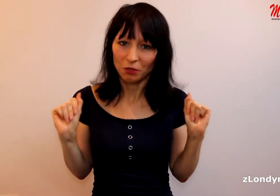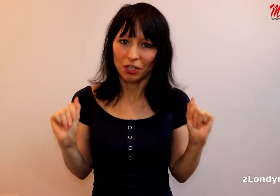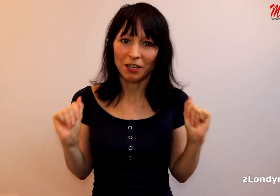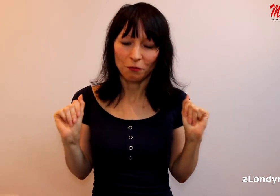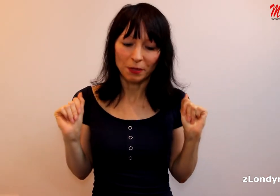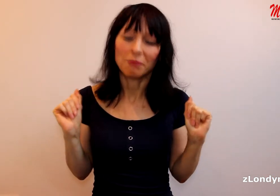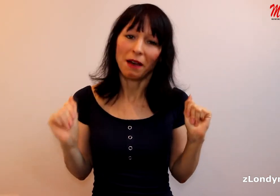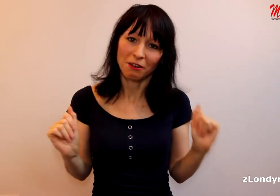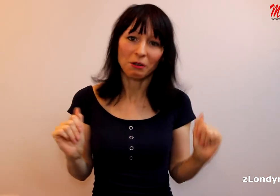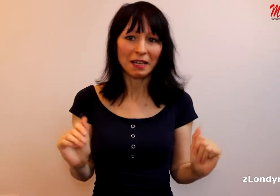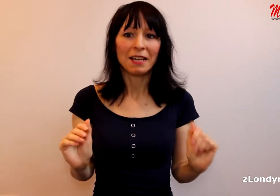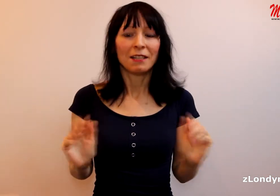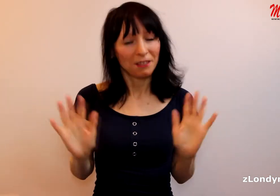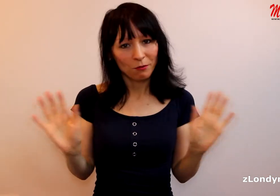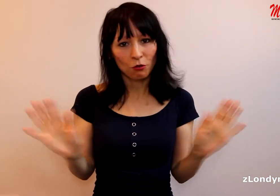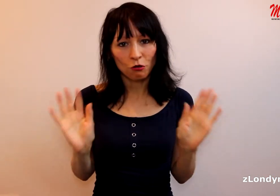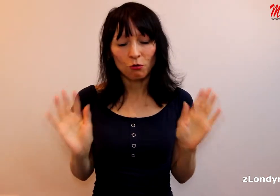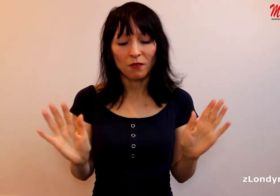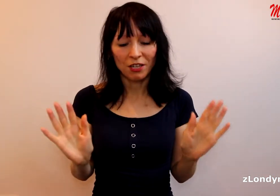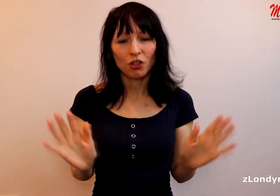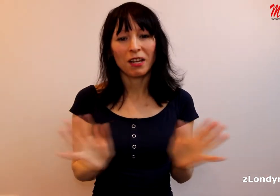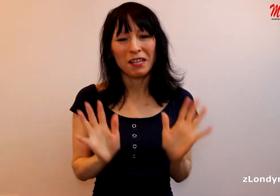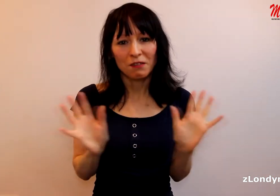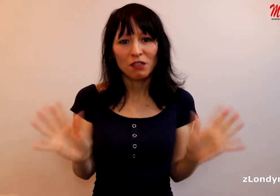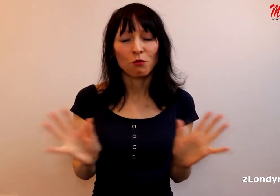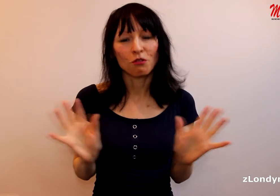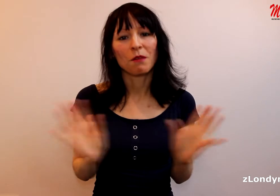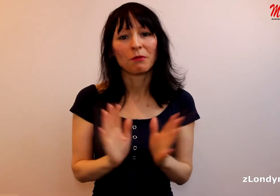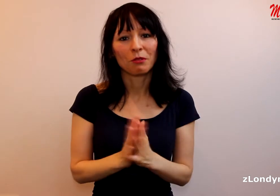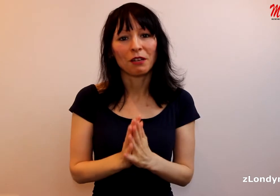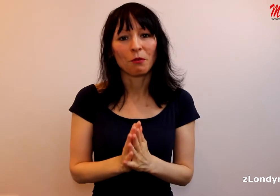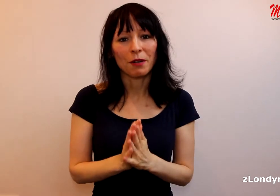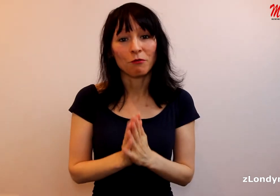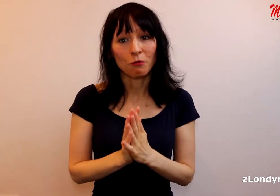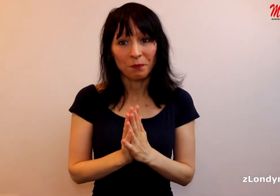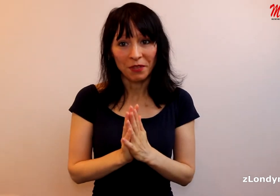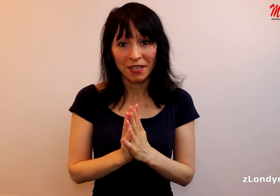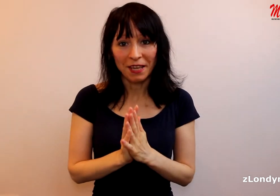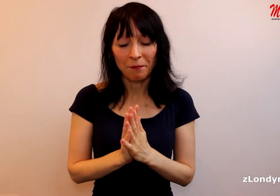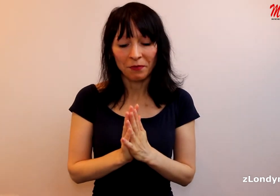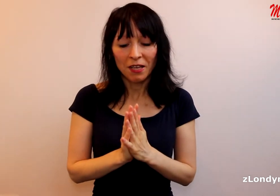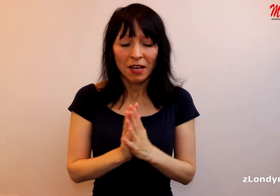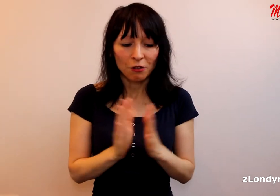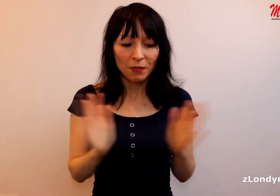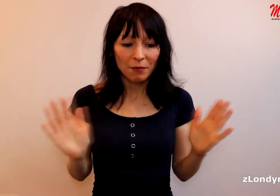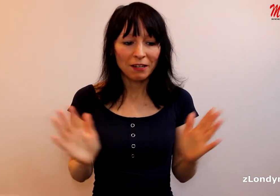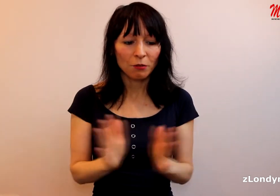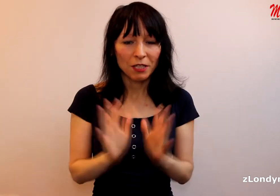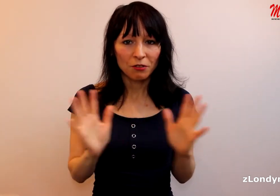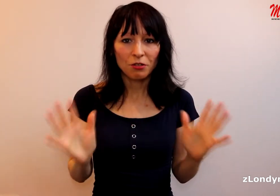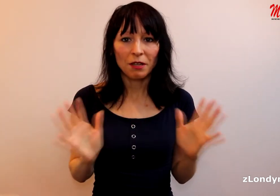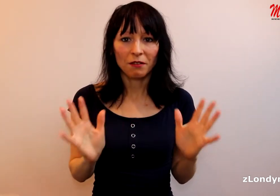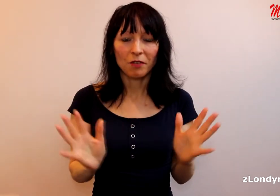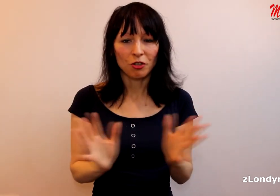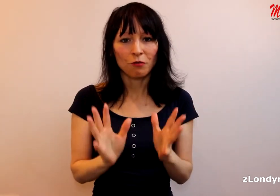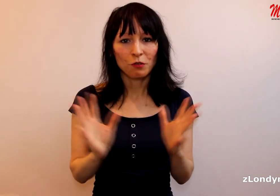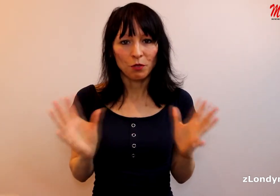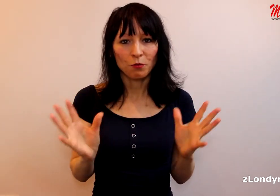přeje Rupert Mardock. Teď jsem to trošku zveličila, ale svým způsobem to tak opravdu je. A Rupert Mardock, přestože většinou spíš